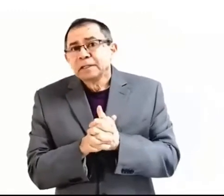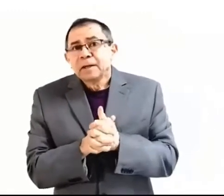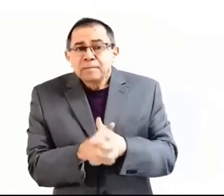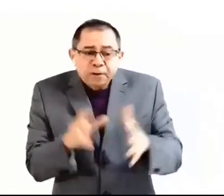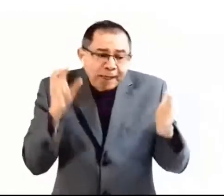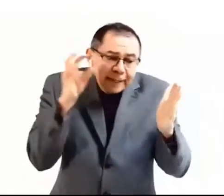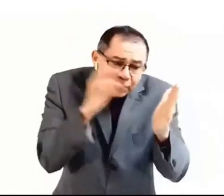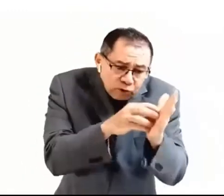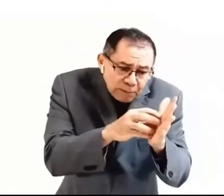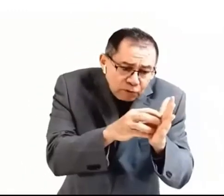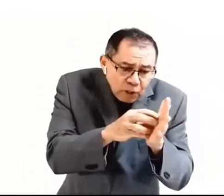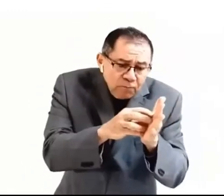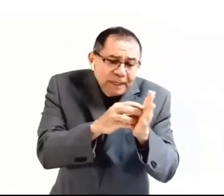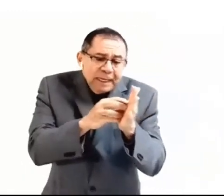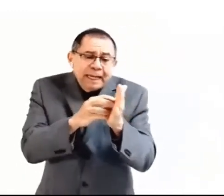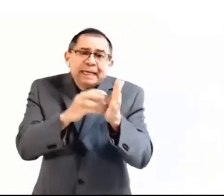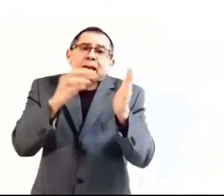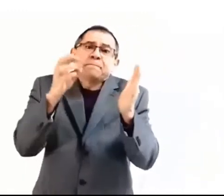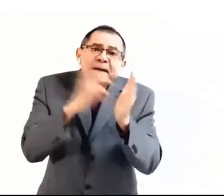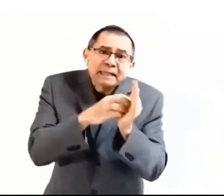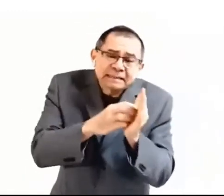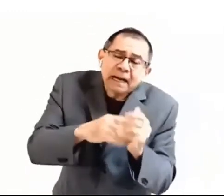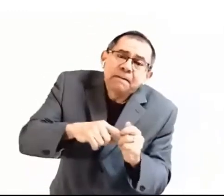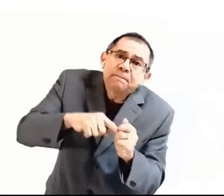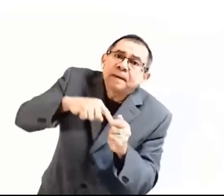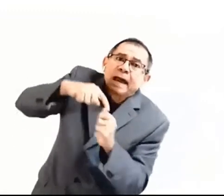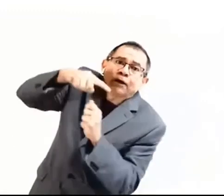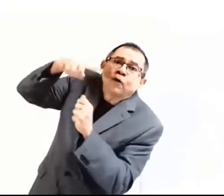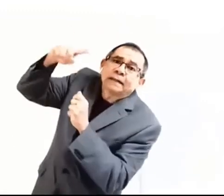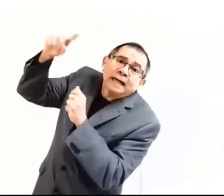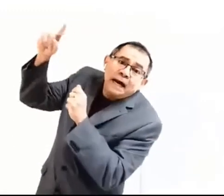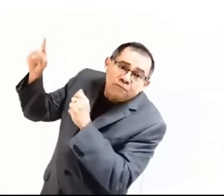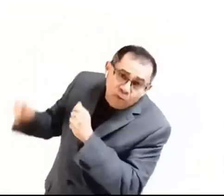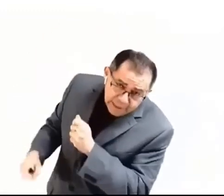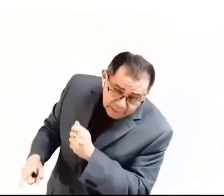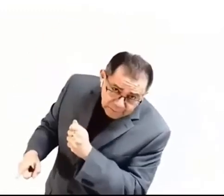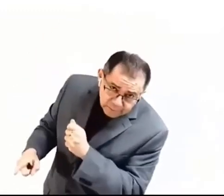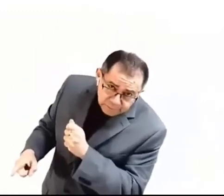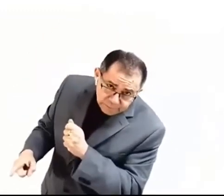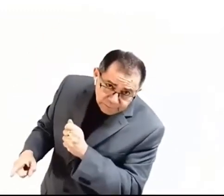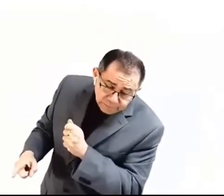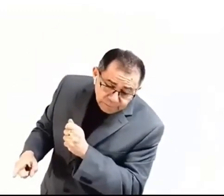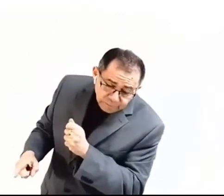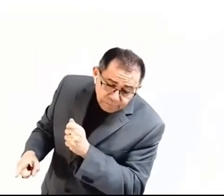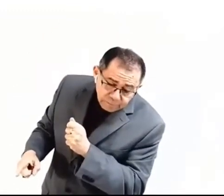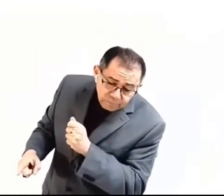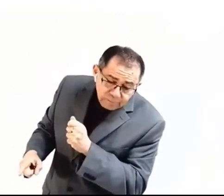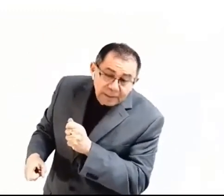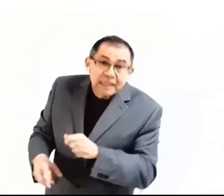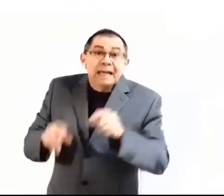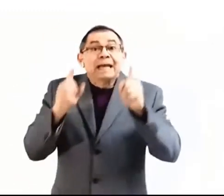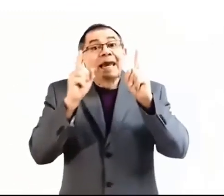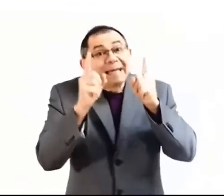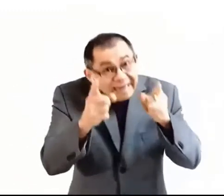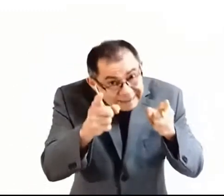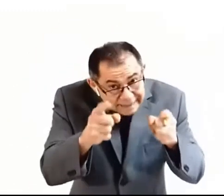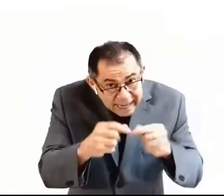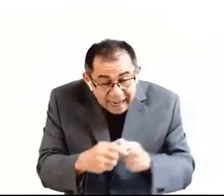porque esto, Timoteo, es la esperanza para los que están afuera, la iglesia,